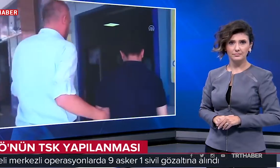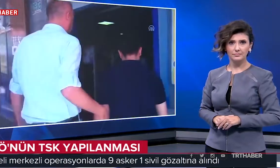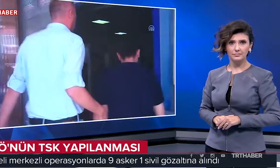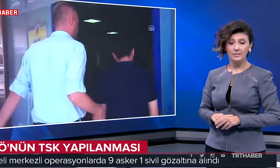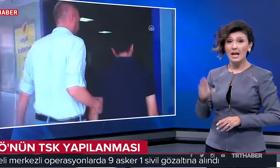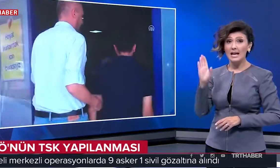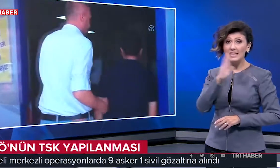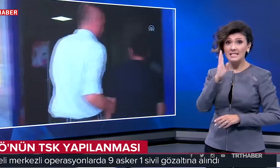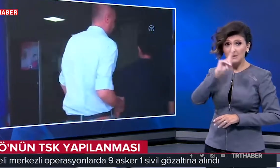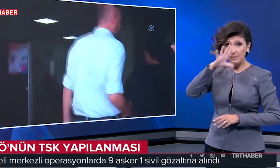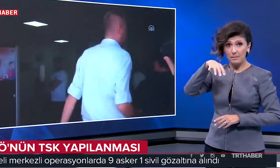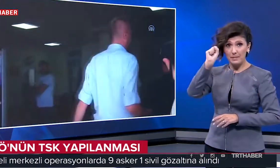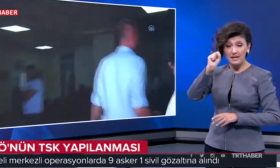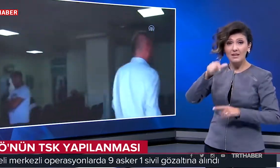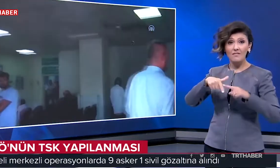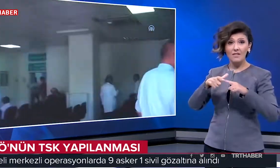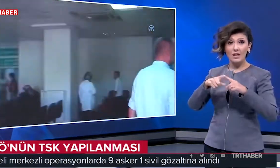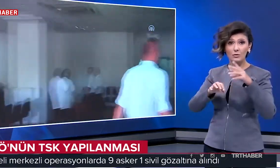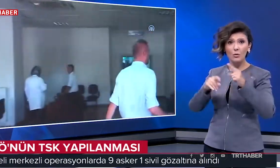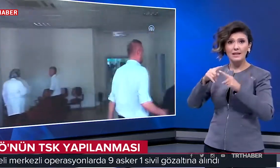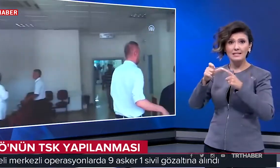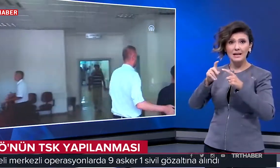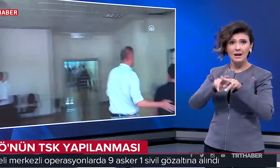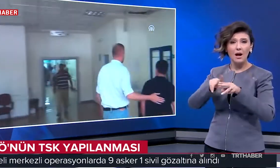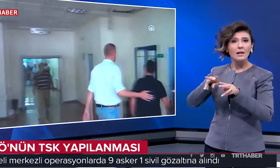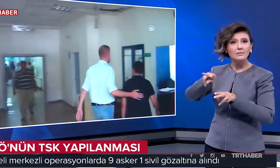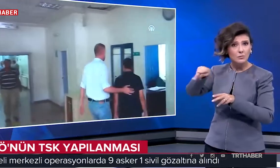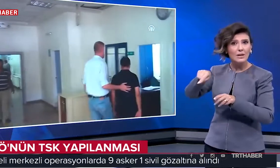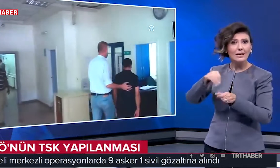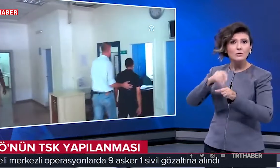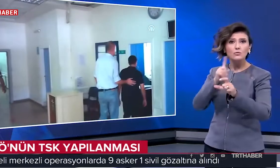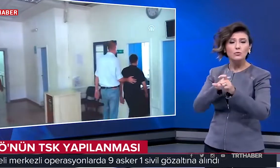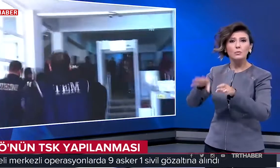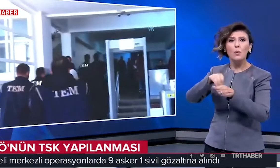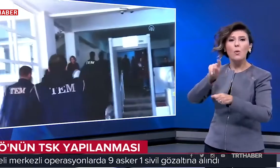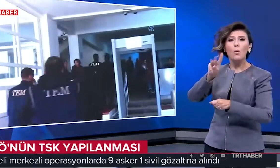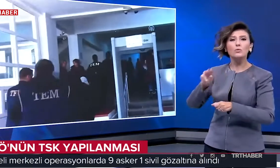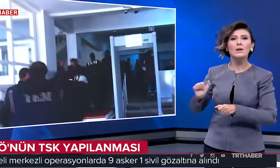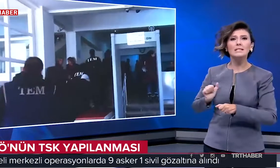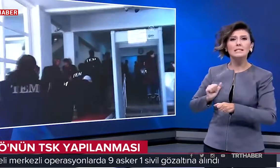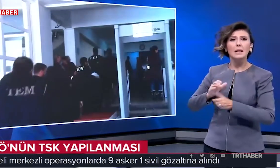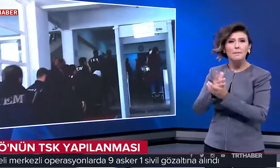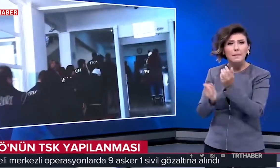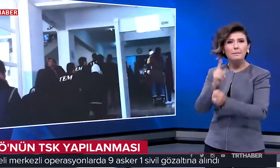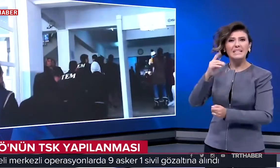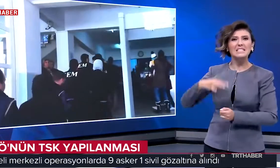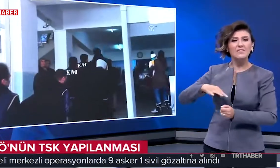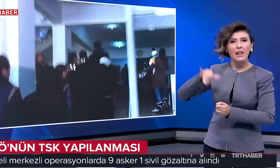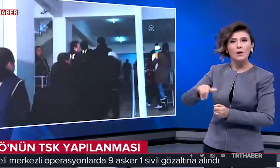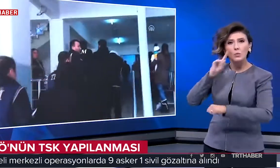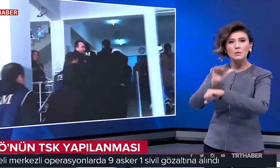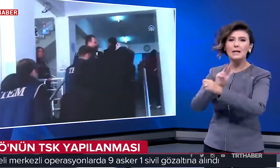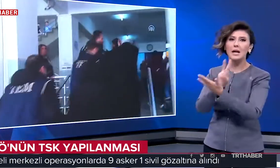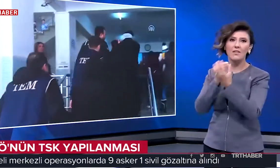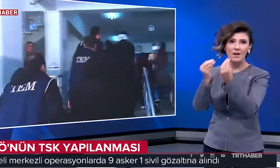Kocaeli merkezli FETÖ'nün Türk Silahlı Kuvvetleri yapılanmasına yönelik soruşturma kapsamında 13 askeri personel ve 1 sivil hakkında gözaltı